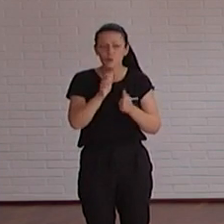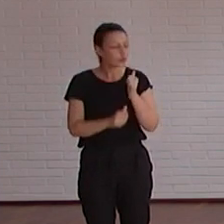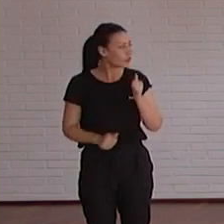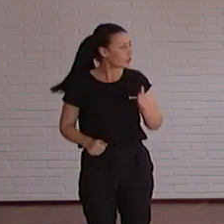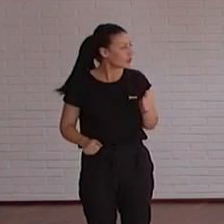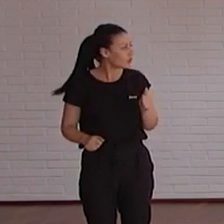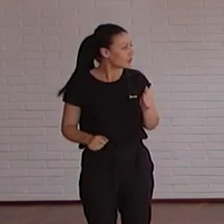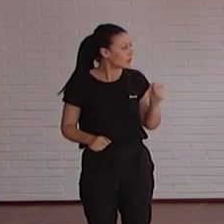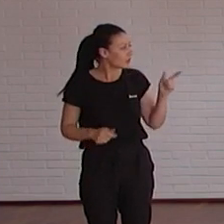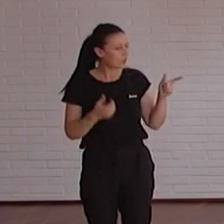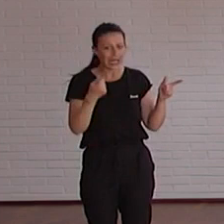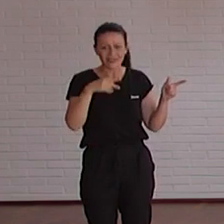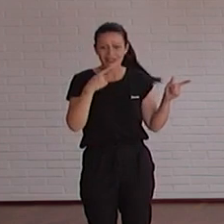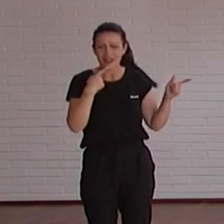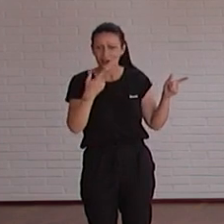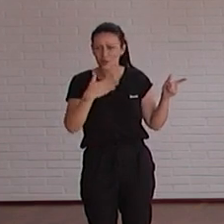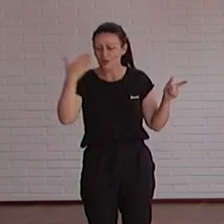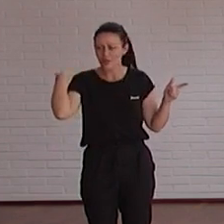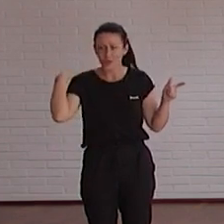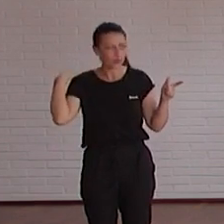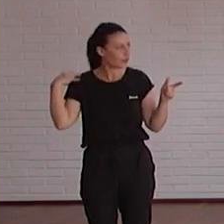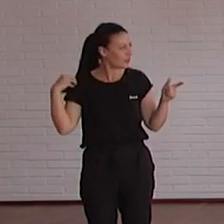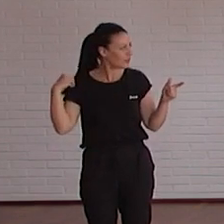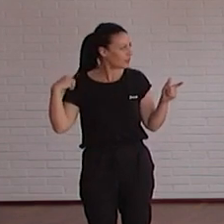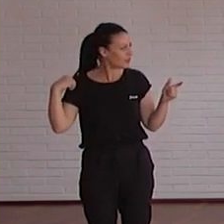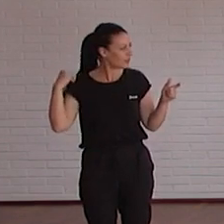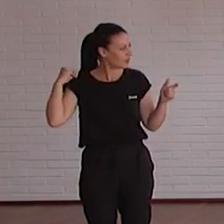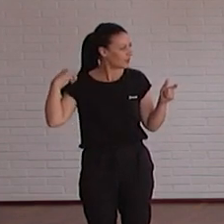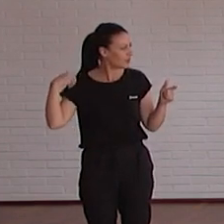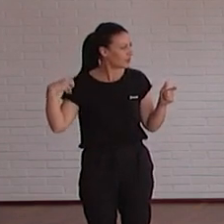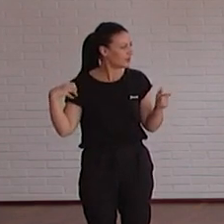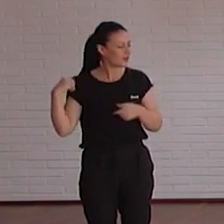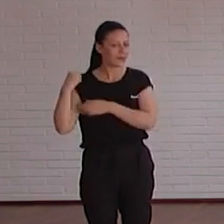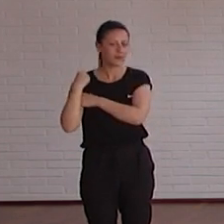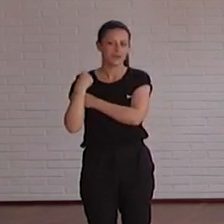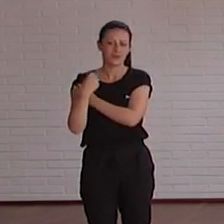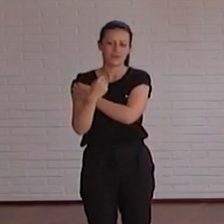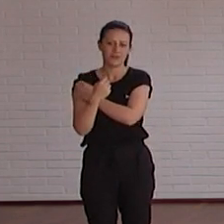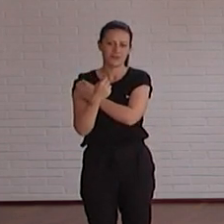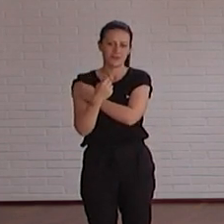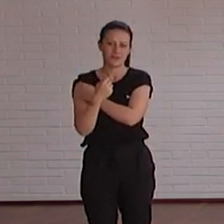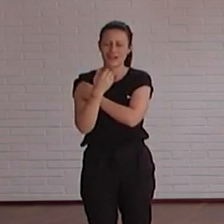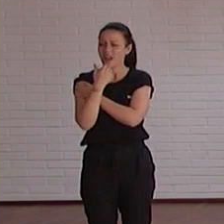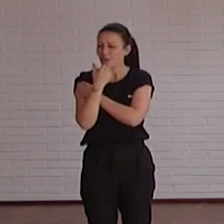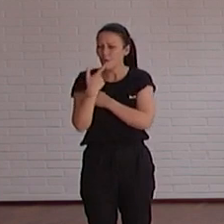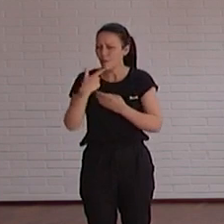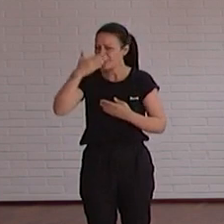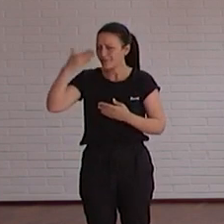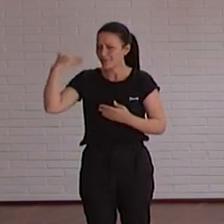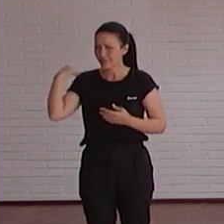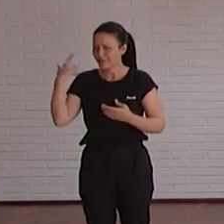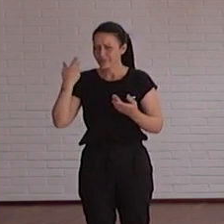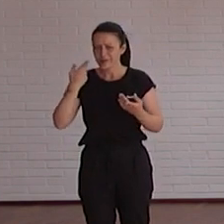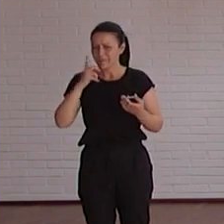algo de lo que nos dice Andrés que se nos ha quedado si lo pasé ya saldrá por ahí por ahí nos ha quedado colgando una cosita por ahí que no somos